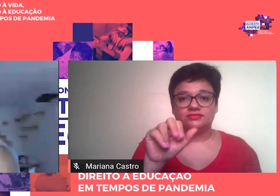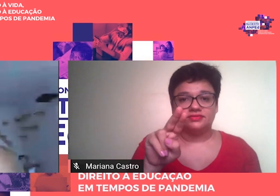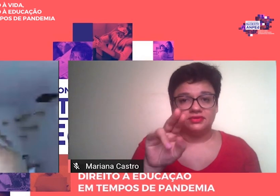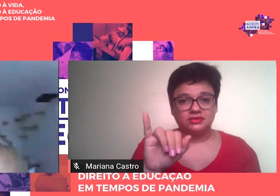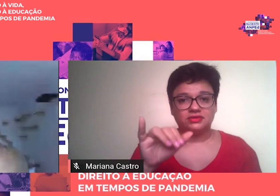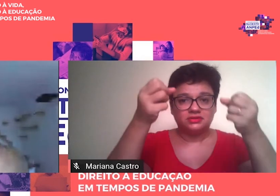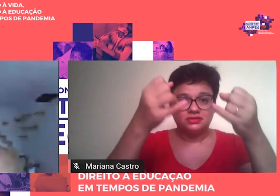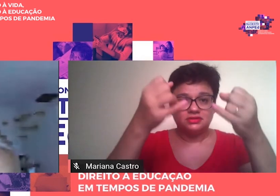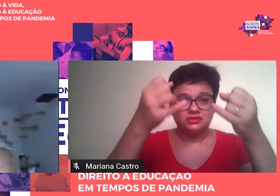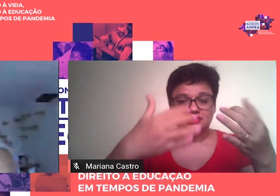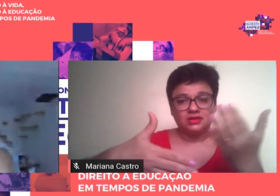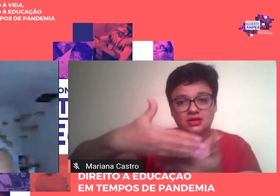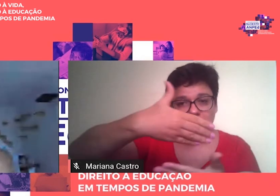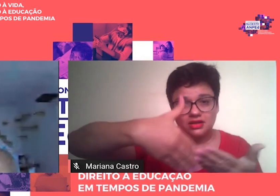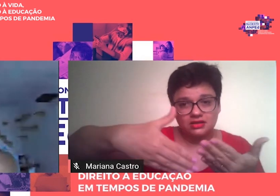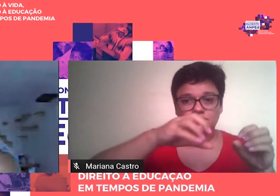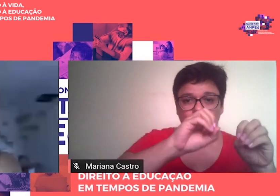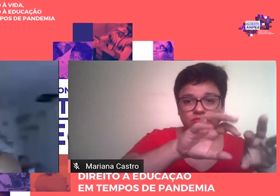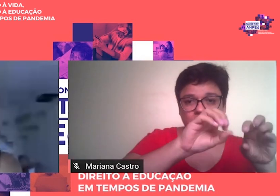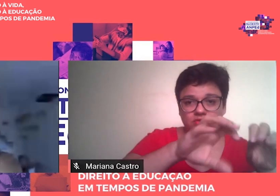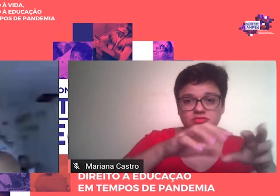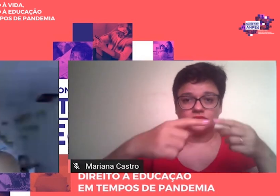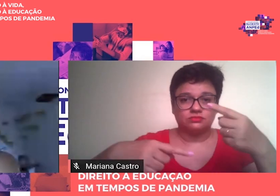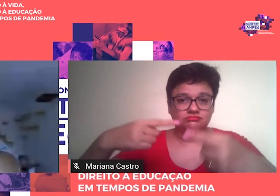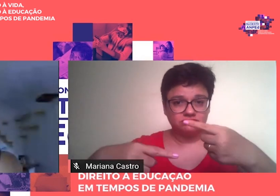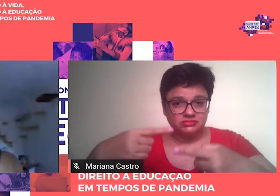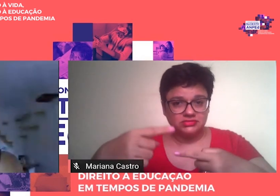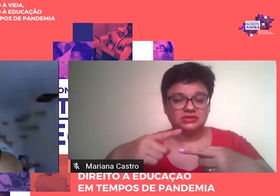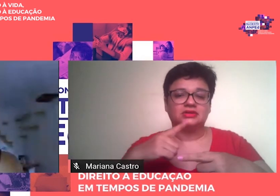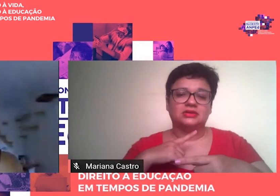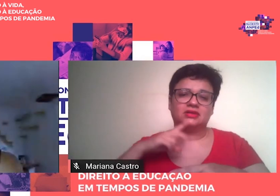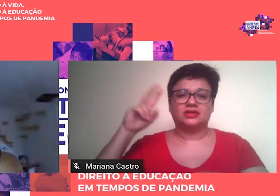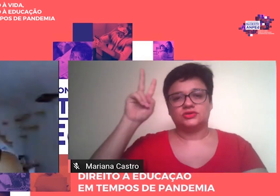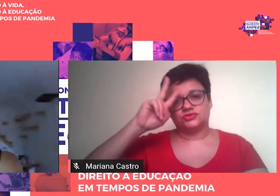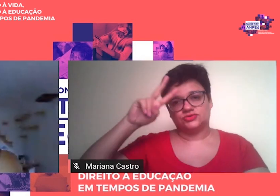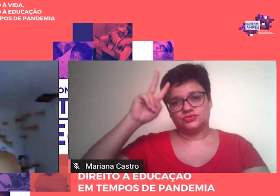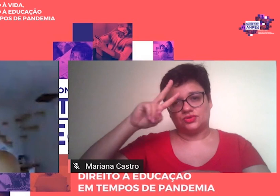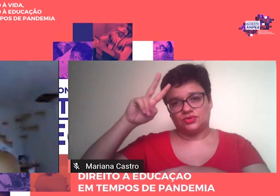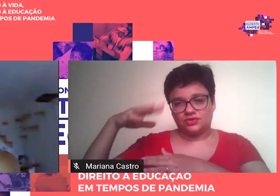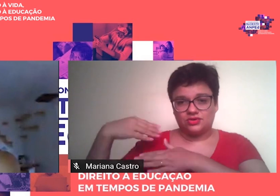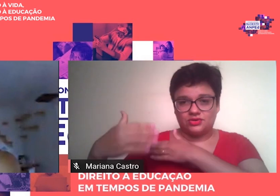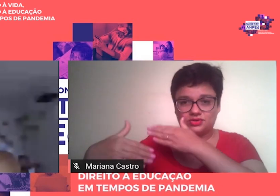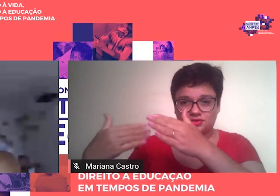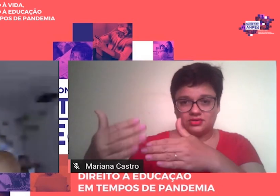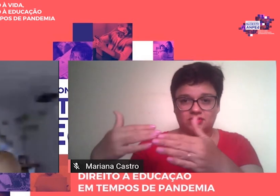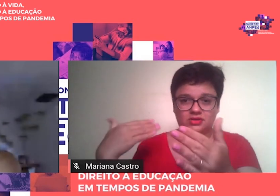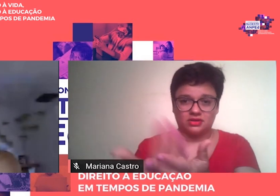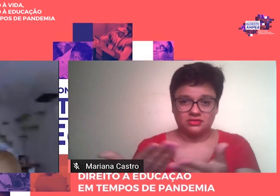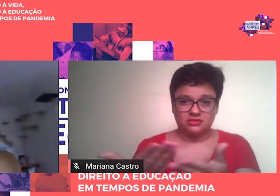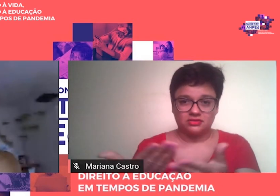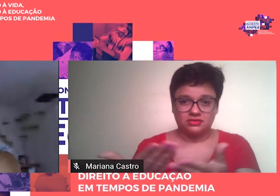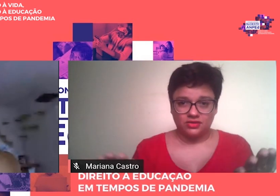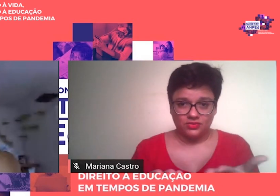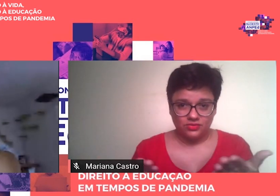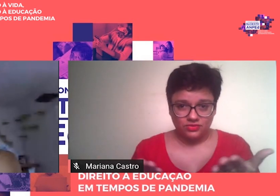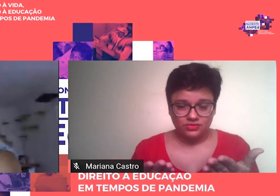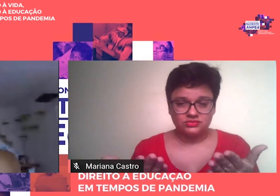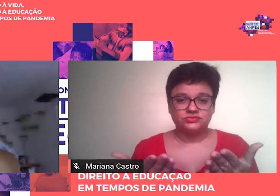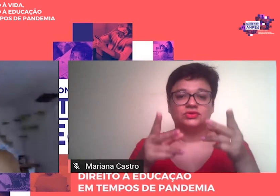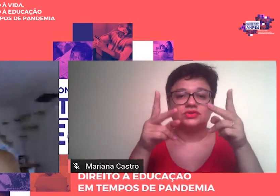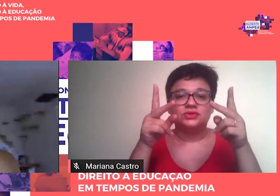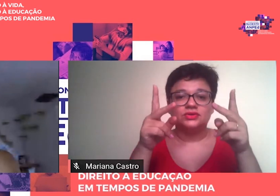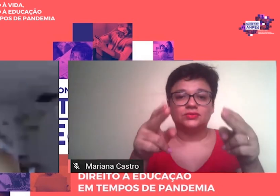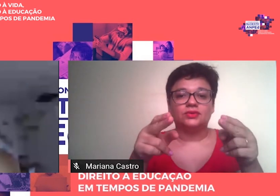entre educação e política têm existência histórica e que, nas condições atuais, segundo ele, devem ser